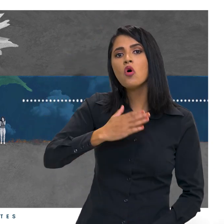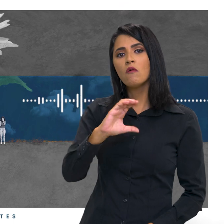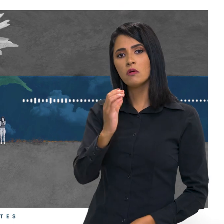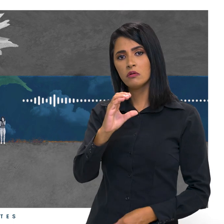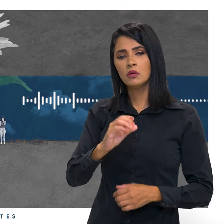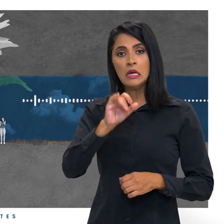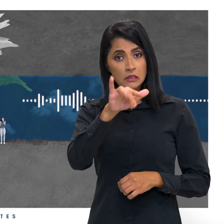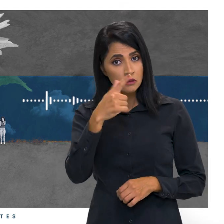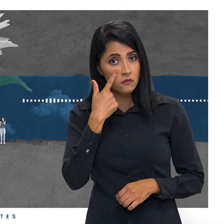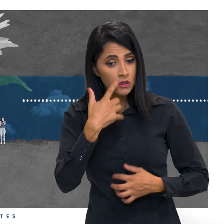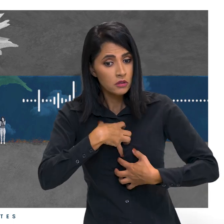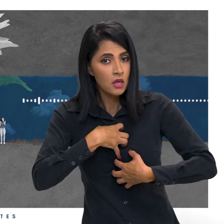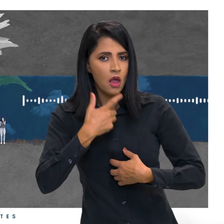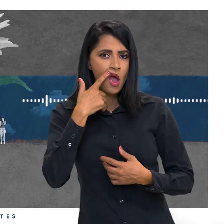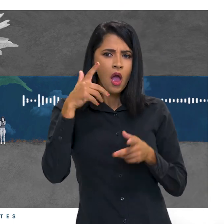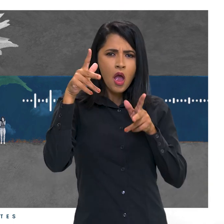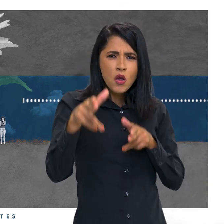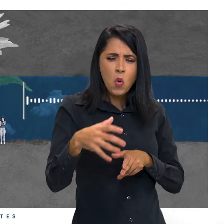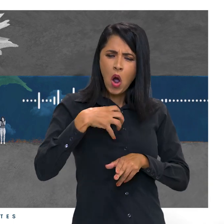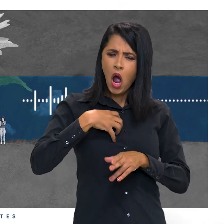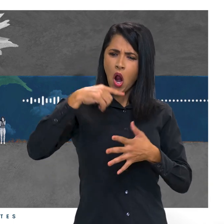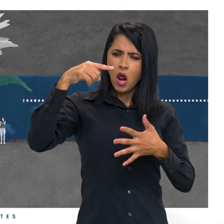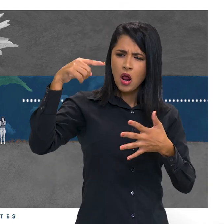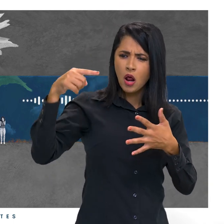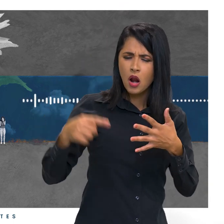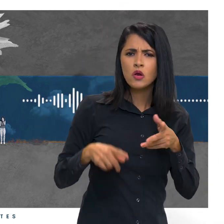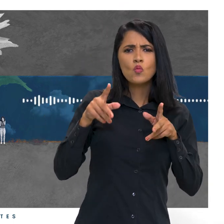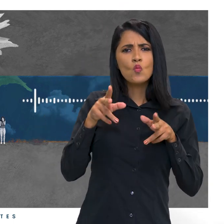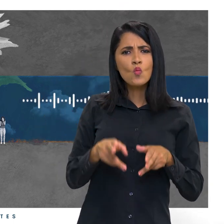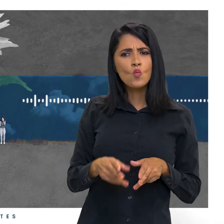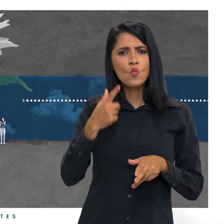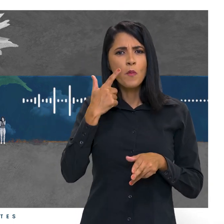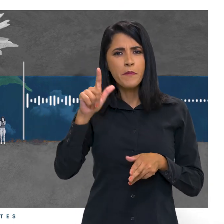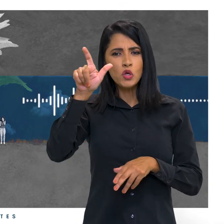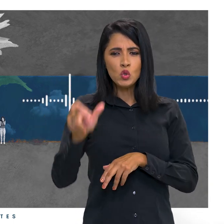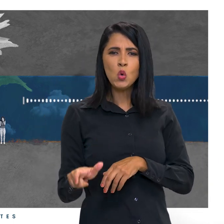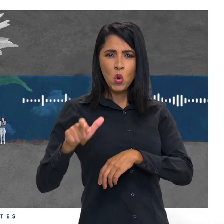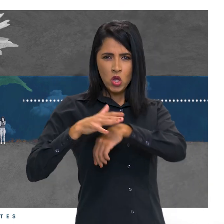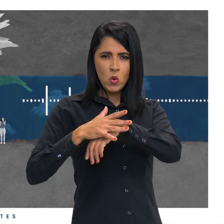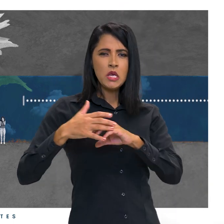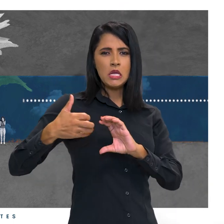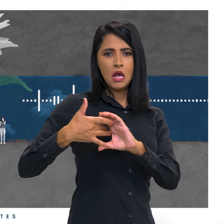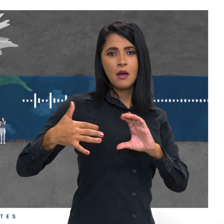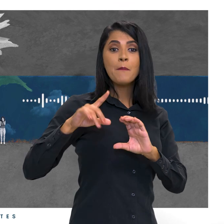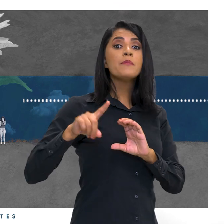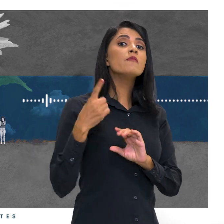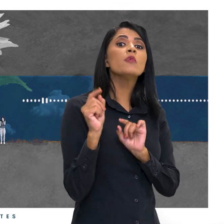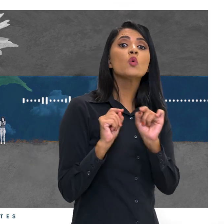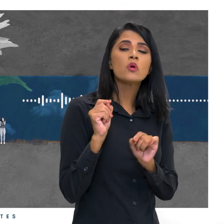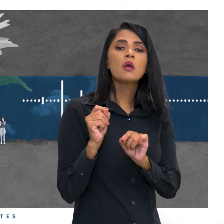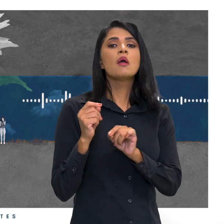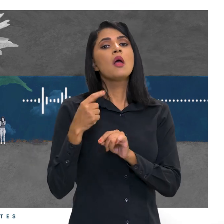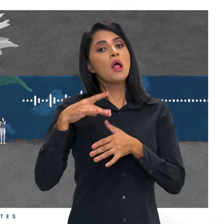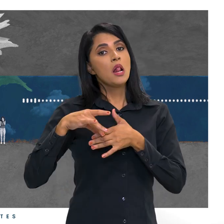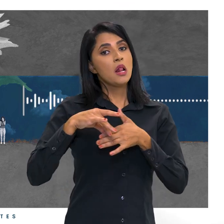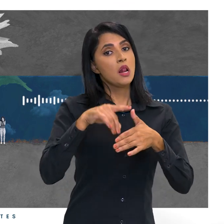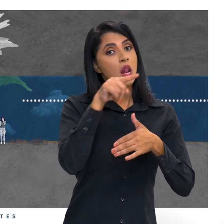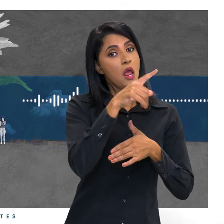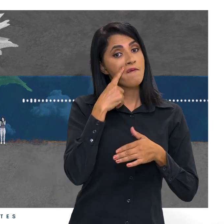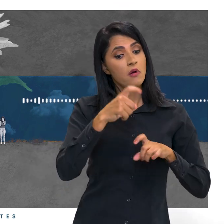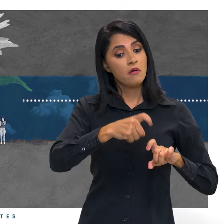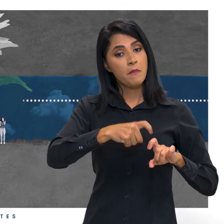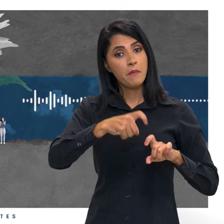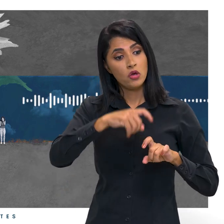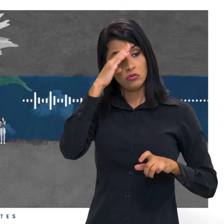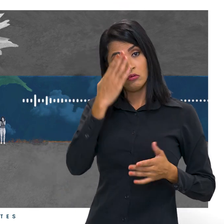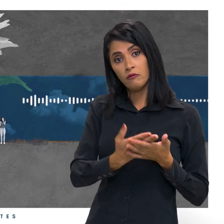Se você sente que tem os mesmos sintomas relatados por alguém com uma doença rara, o primeiro passo é levar essas impressões a um médico de